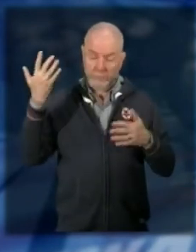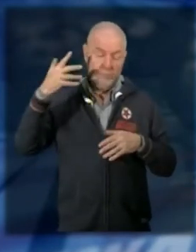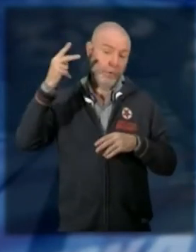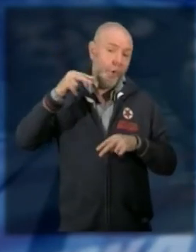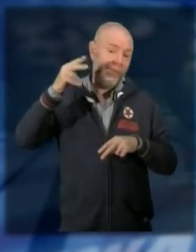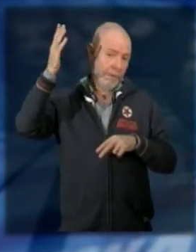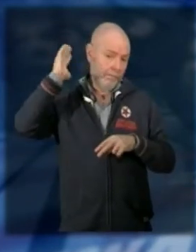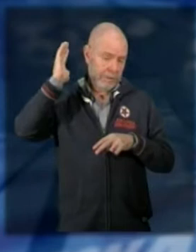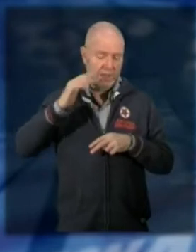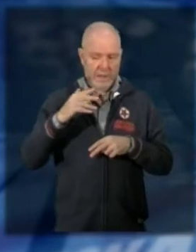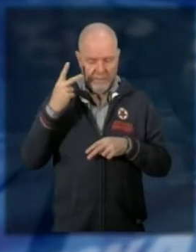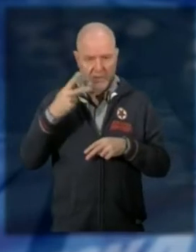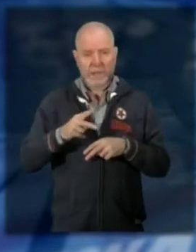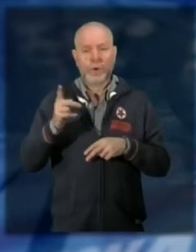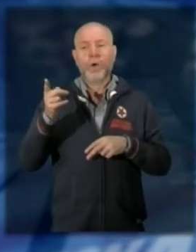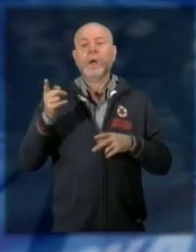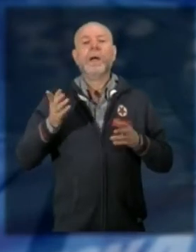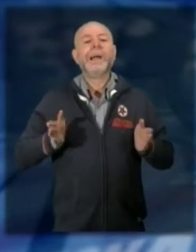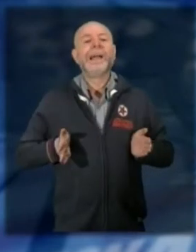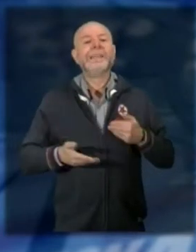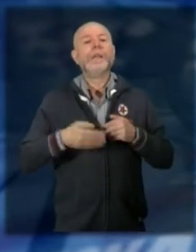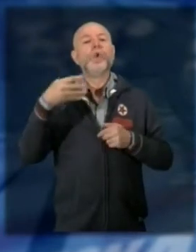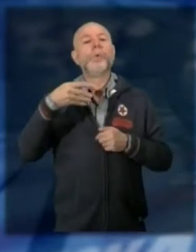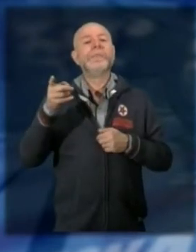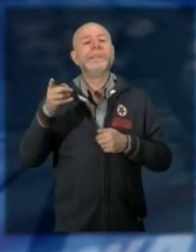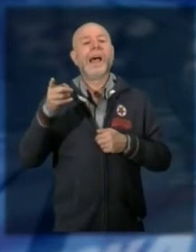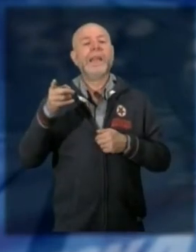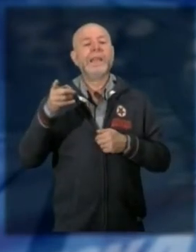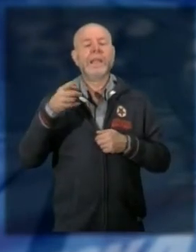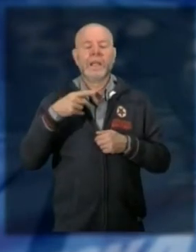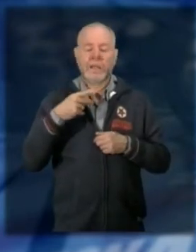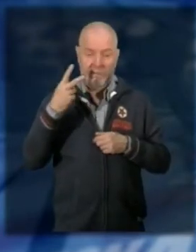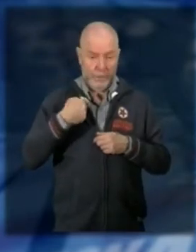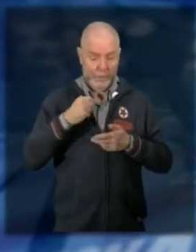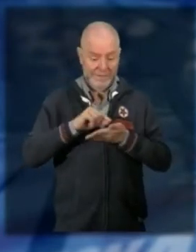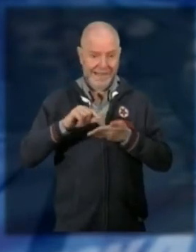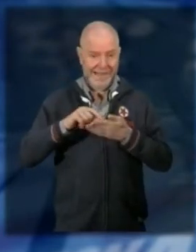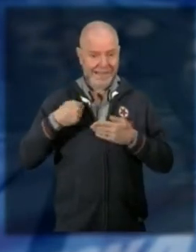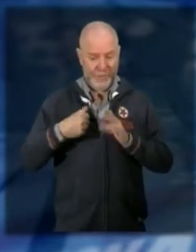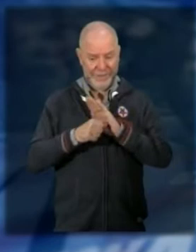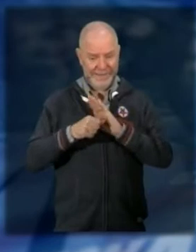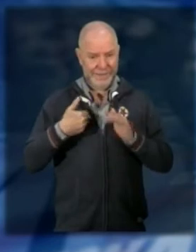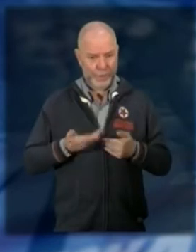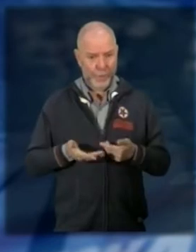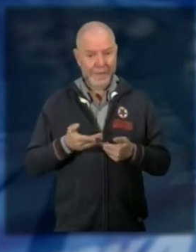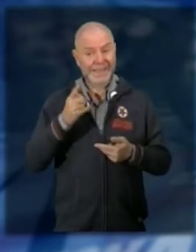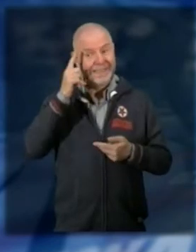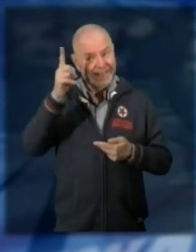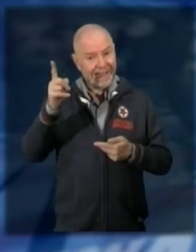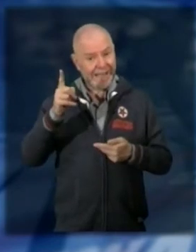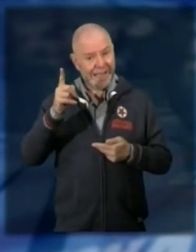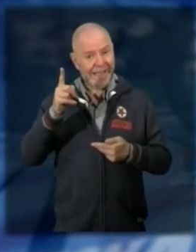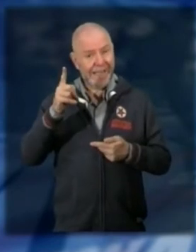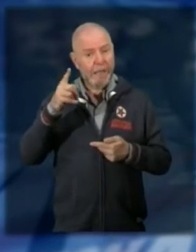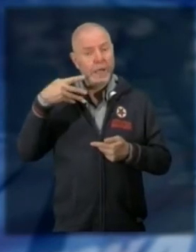giravoce che verrà candidato a Montani siccome io sono segretario di questa sezione se candidi